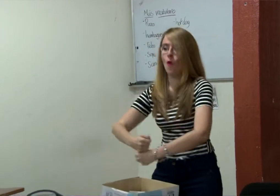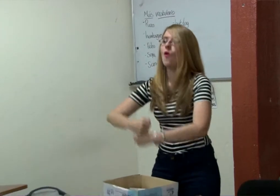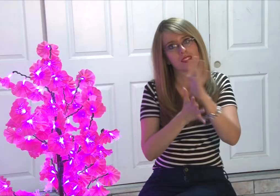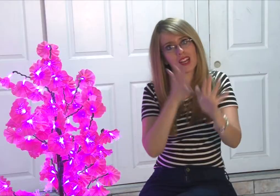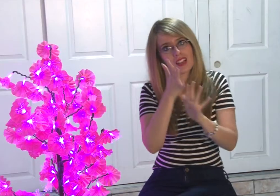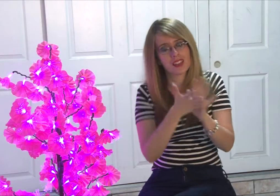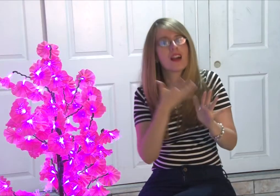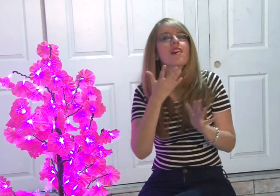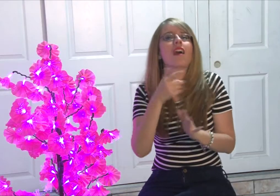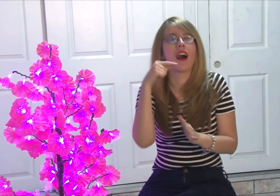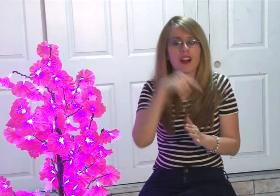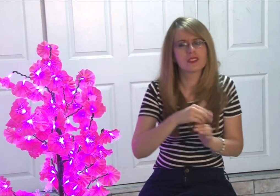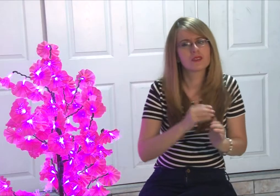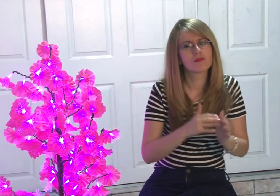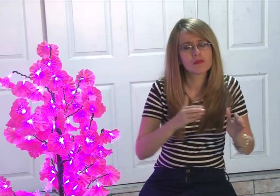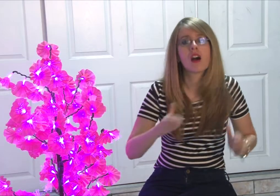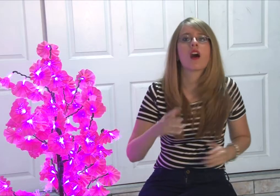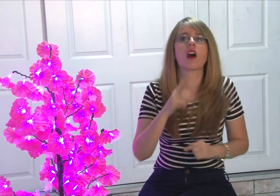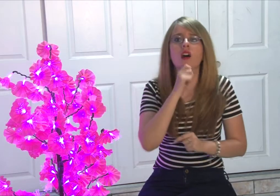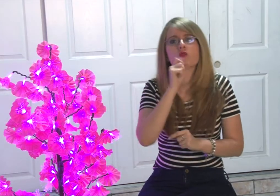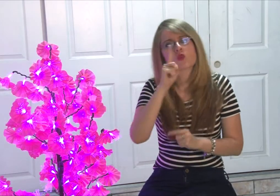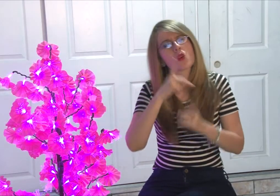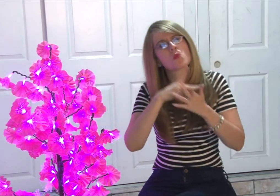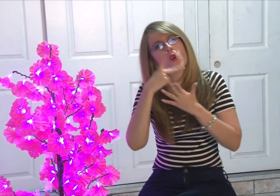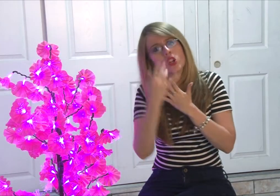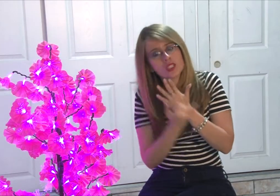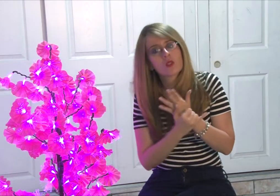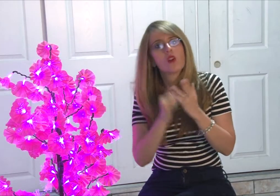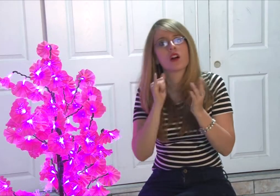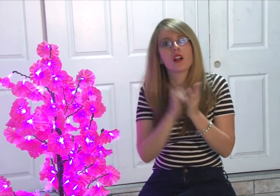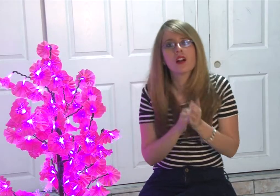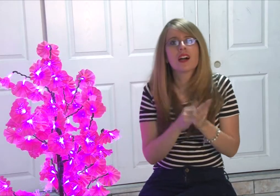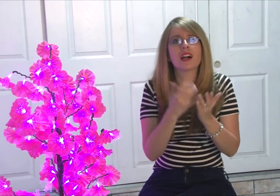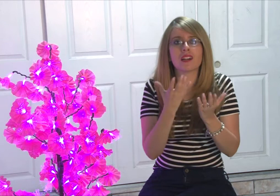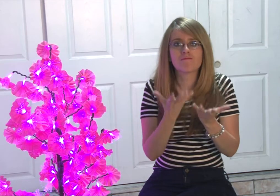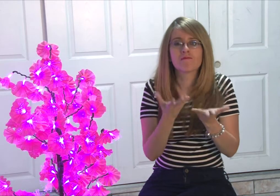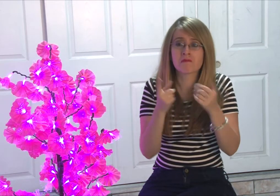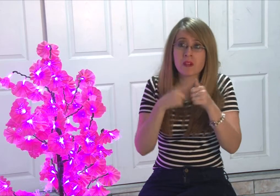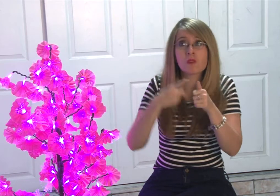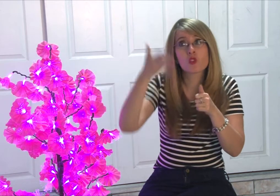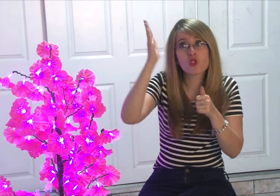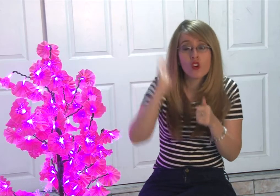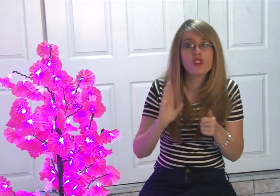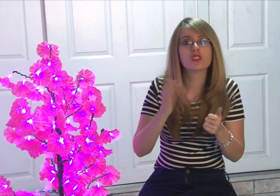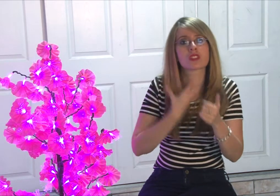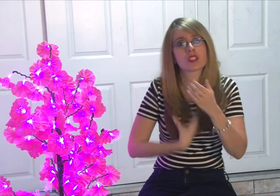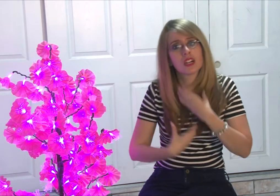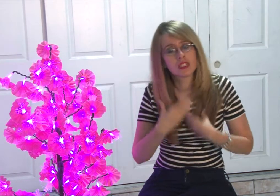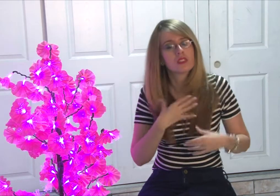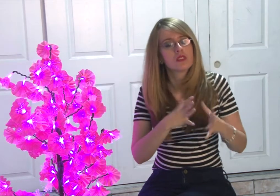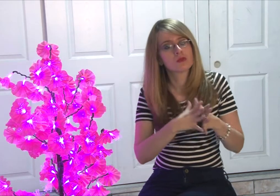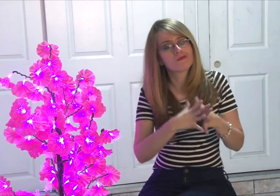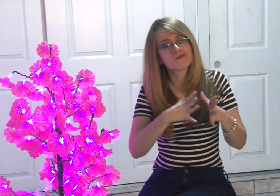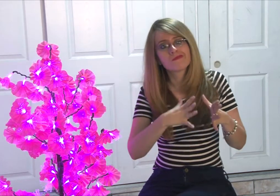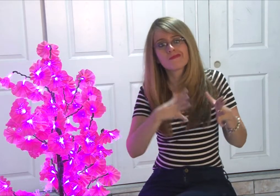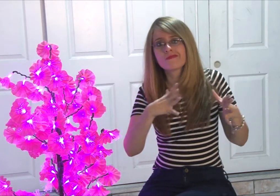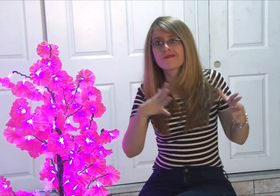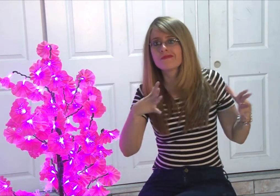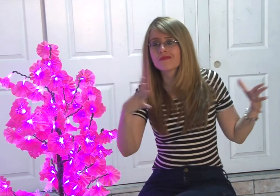así vamos desarrollando el proyecto. Primero Dios, quiero ir